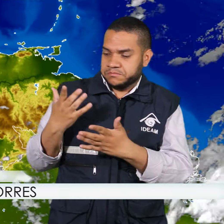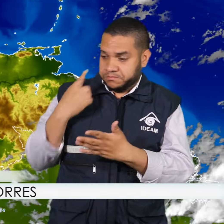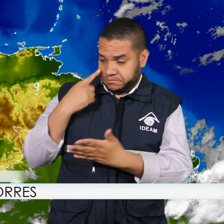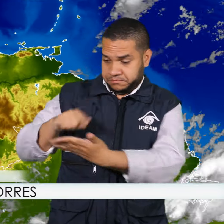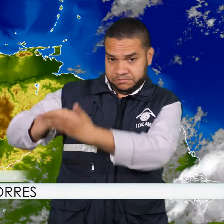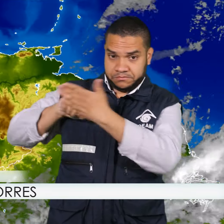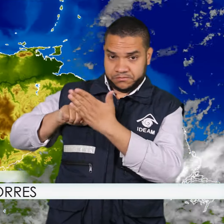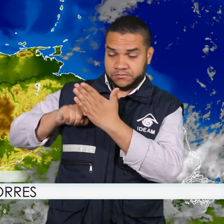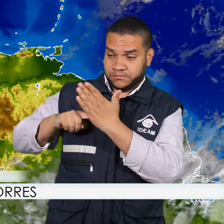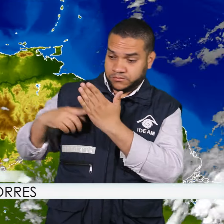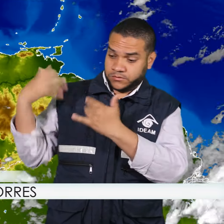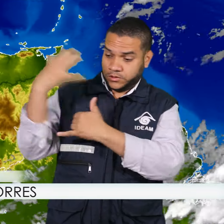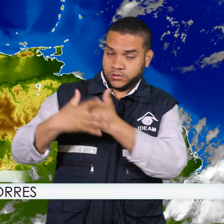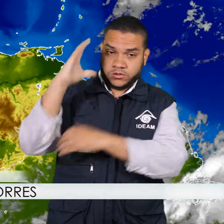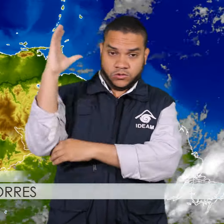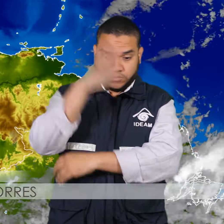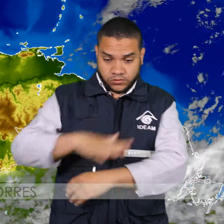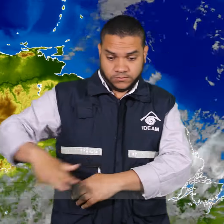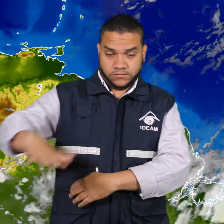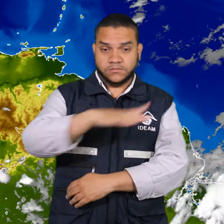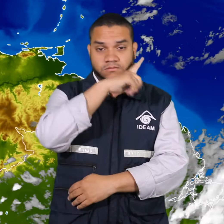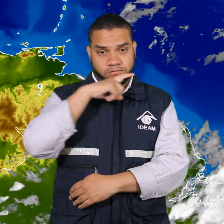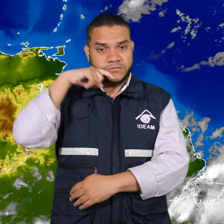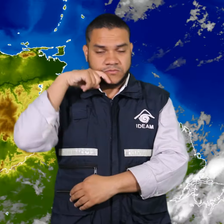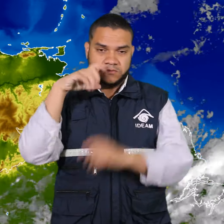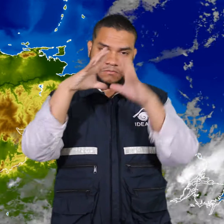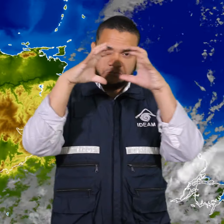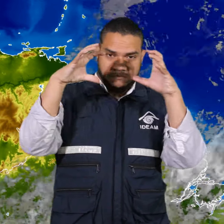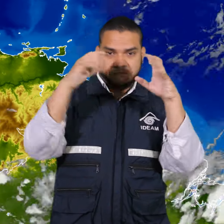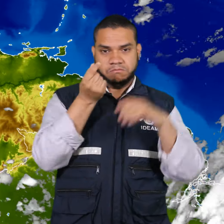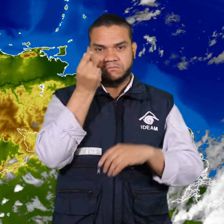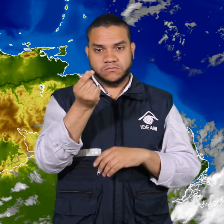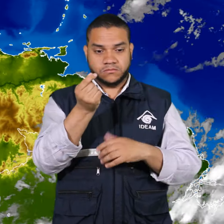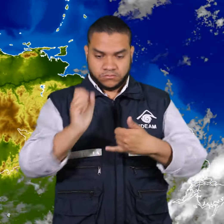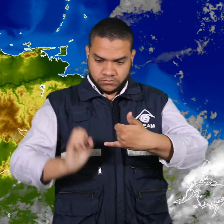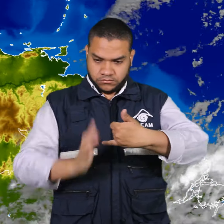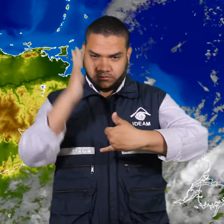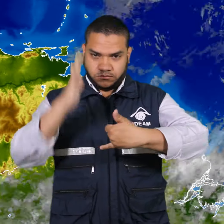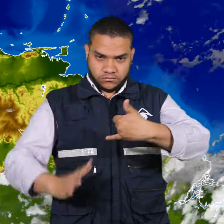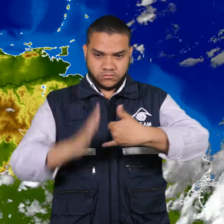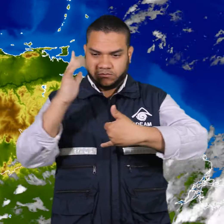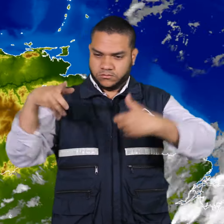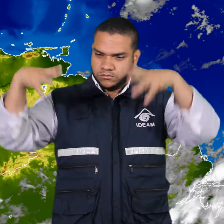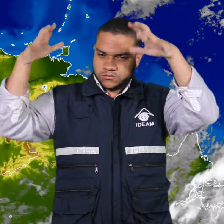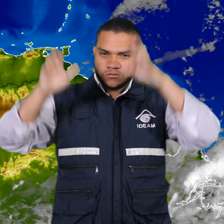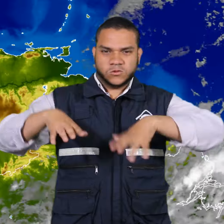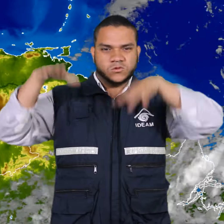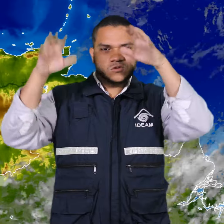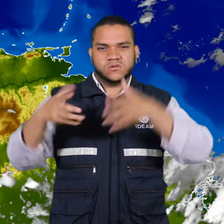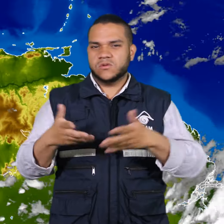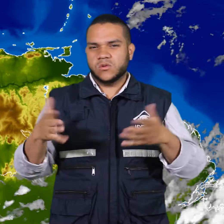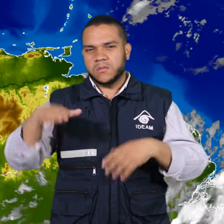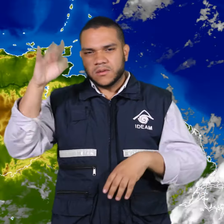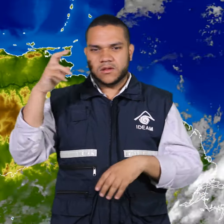territorio nacional ha prevalecido el tiempo seco con cielos ligeramente cubiertos en la región pacífica se han presentado lluvias especialmente en el